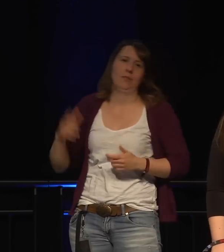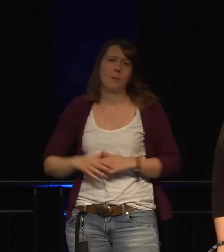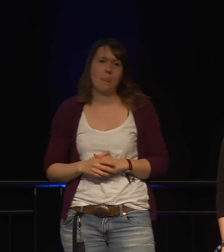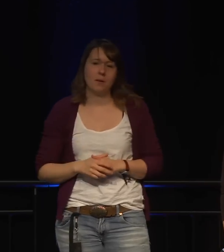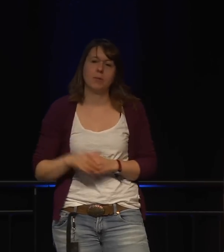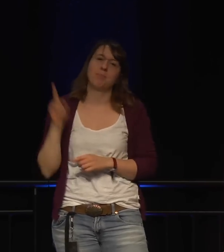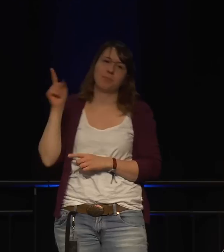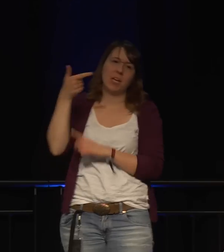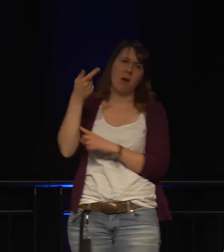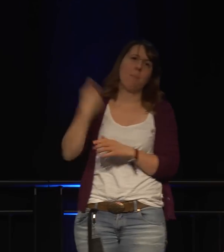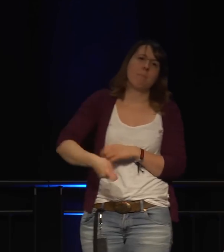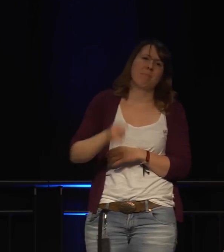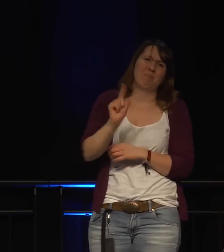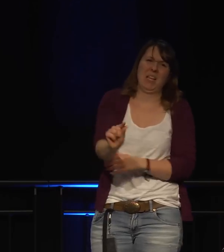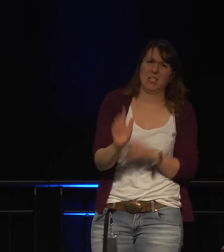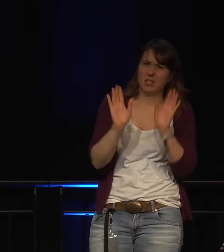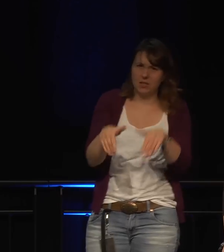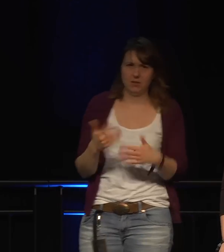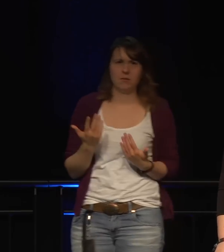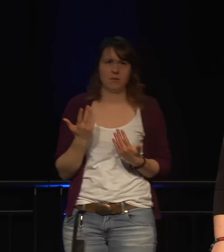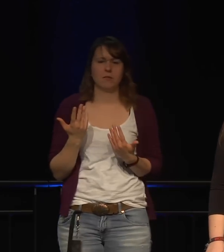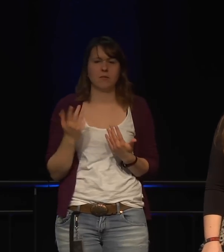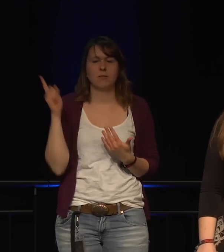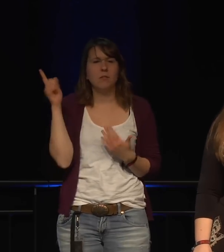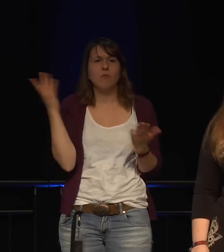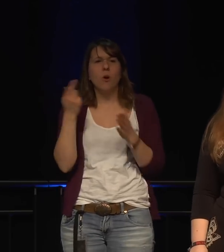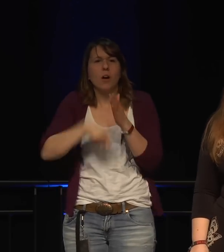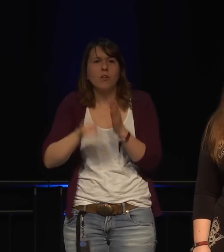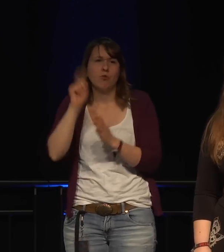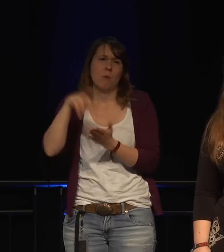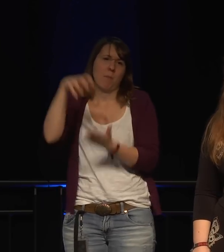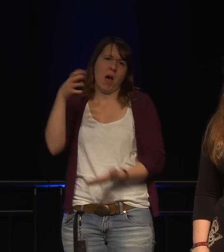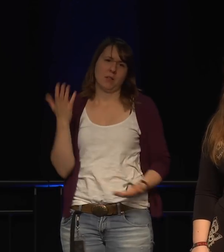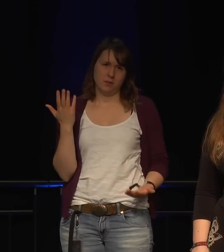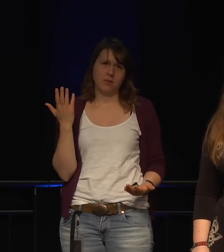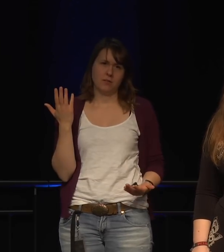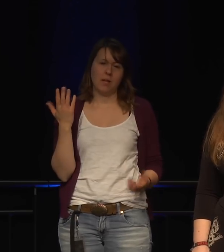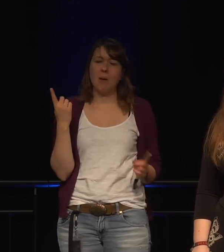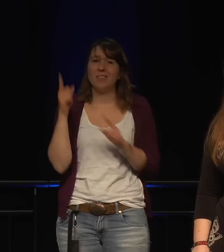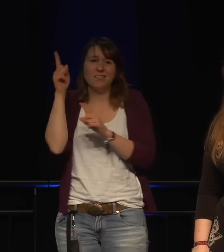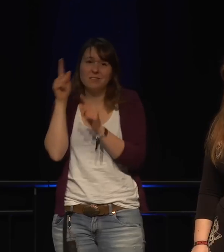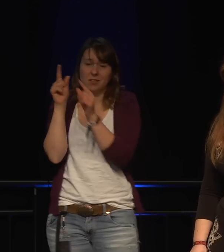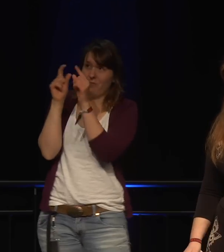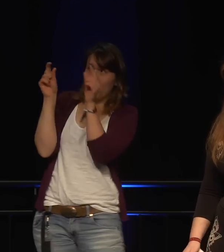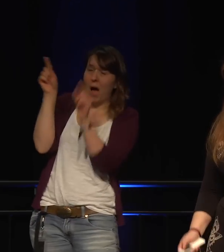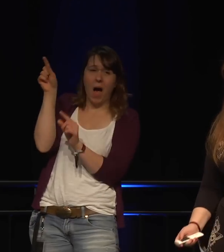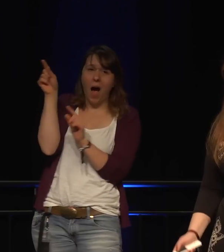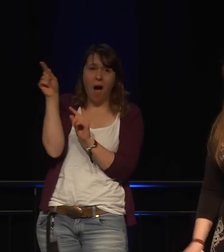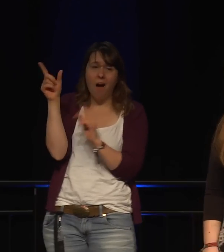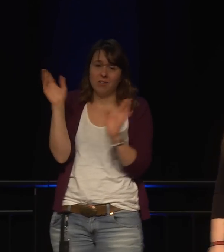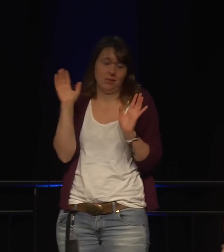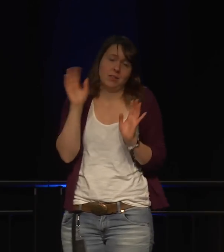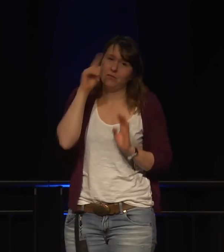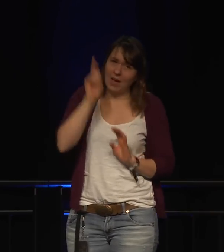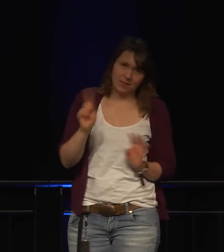Es war auch eine sehr billige Kamera. Sie hat sie im Supermarkt gekauft. Wir kennen in